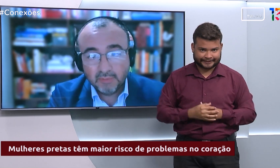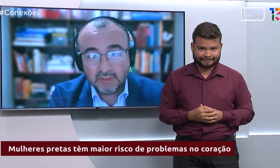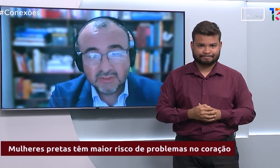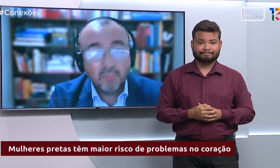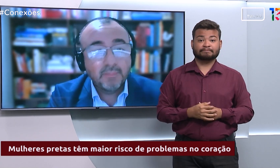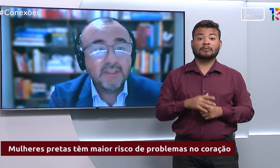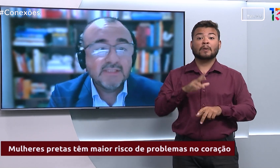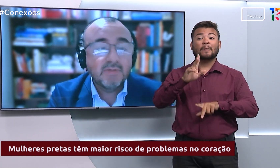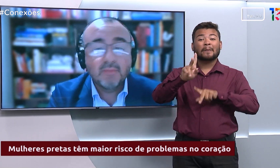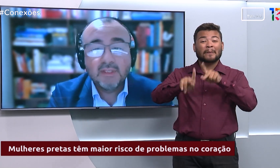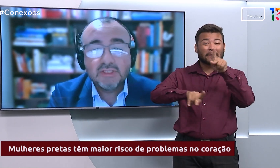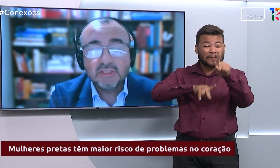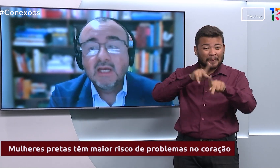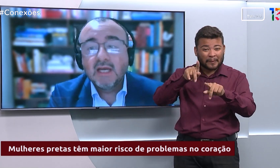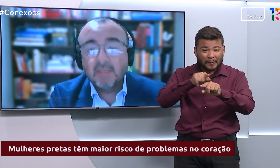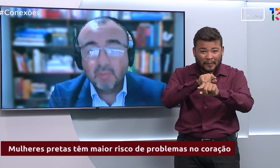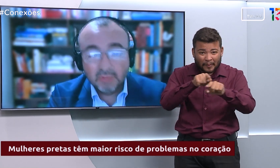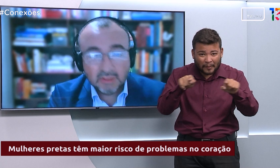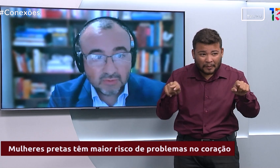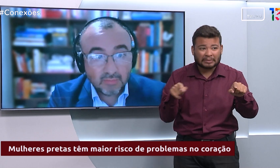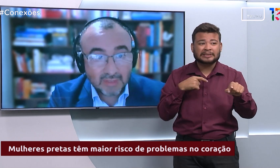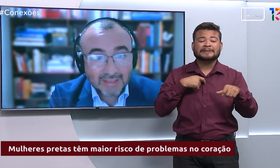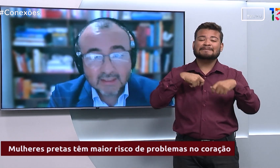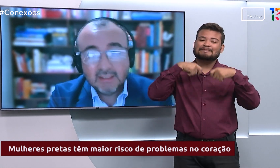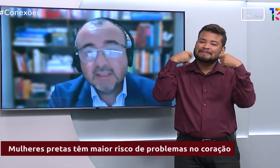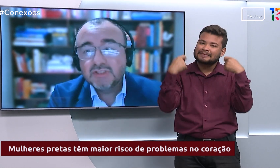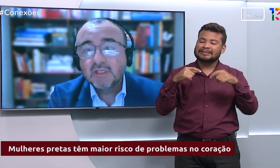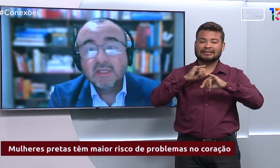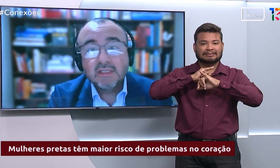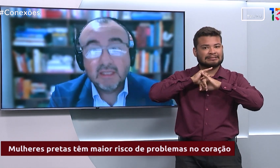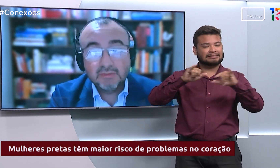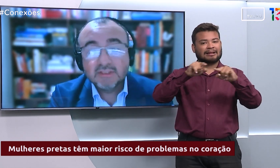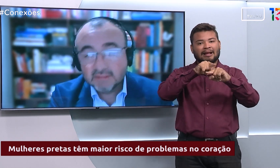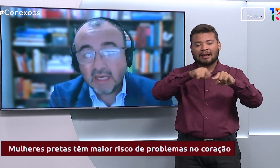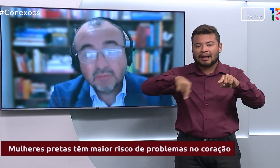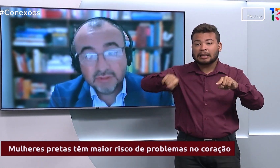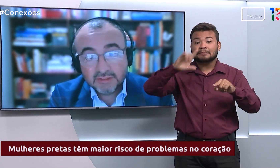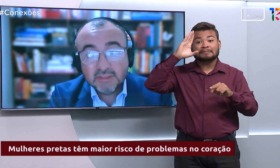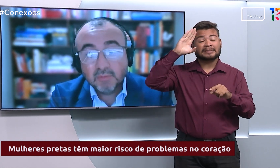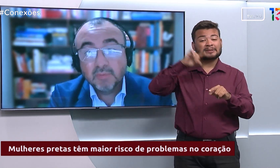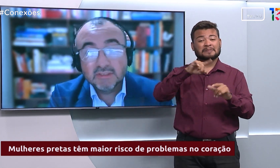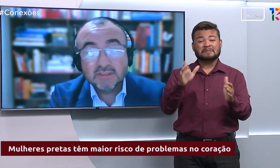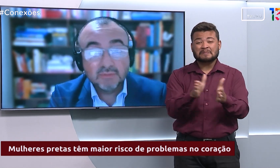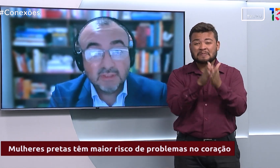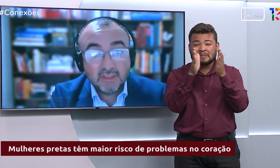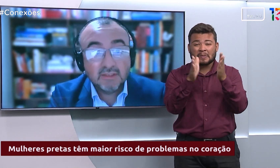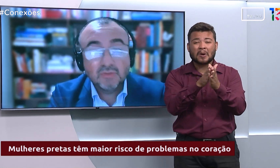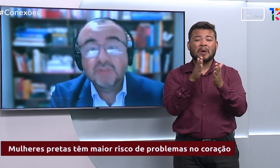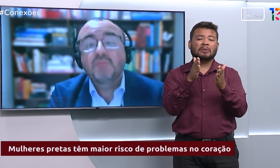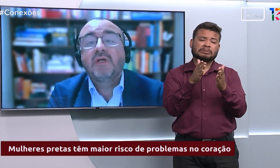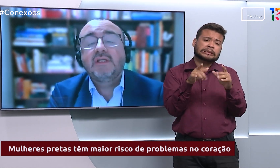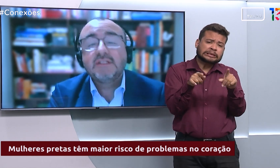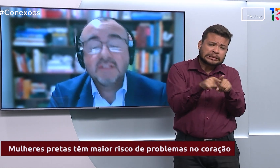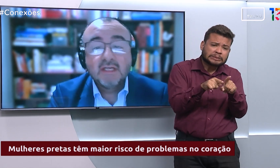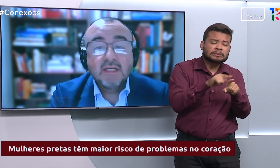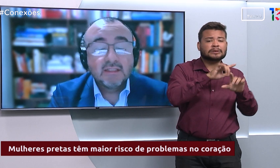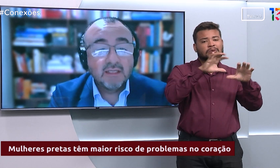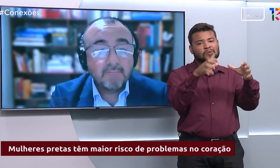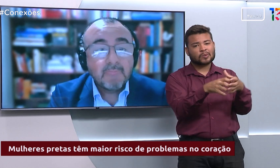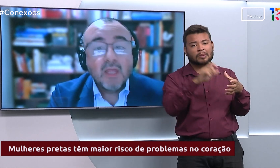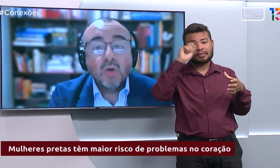população, principalmente a população mais carente, e aí eu destaco, sim, a população negra do nosso país,